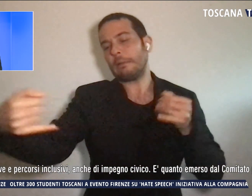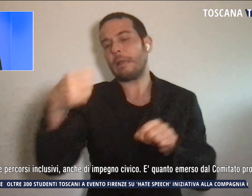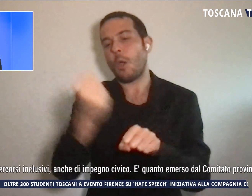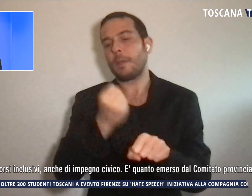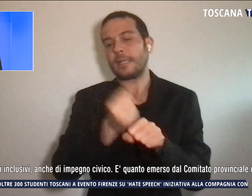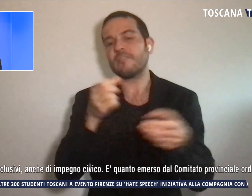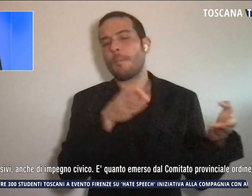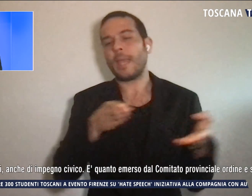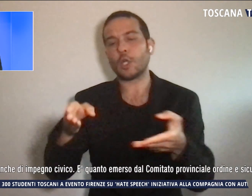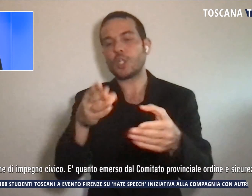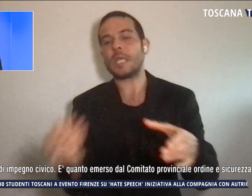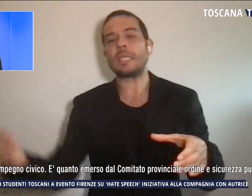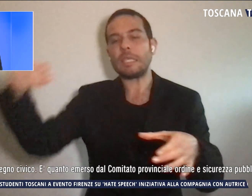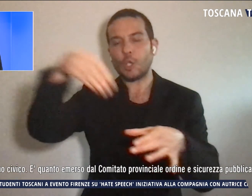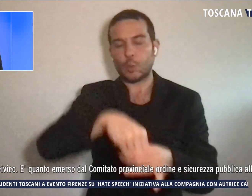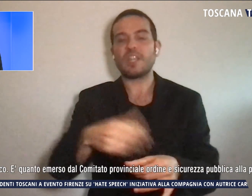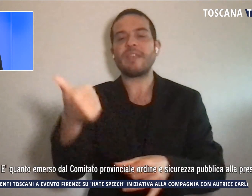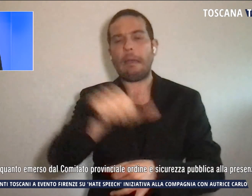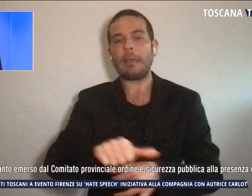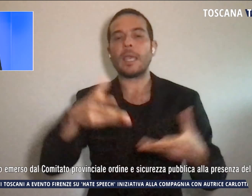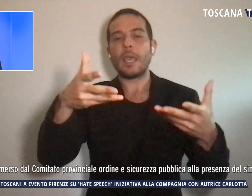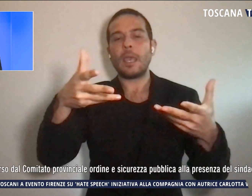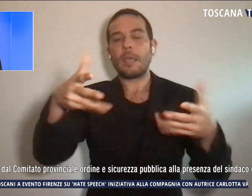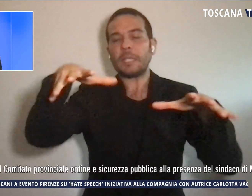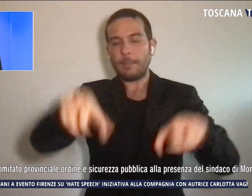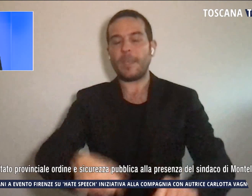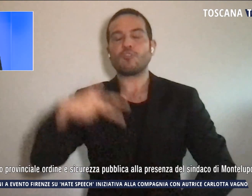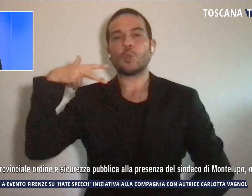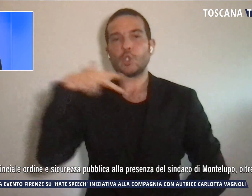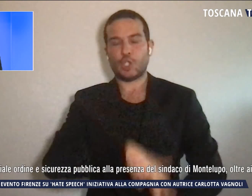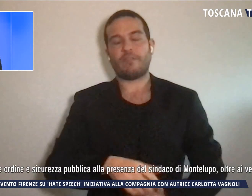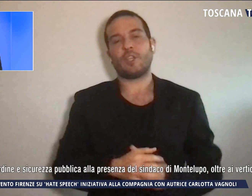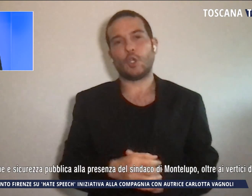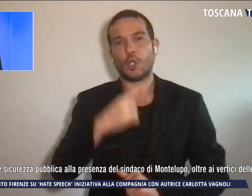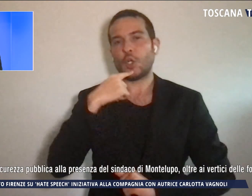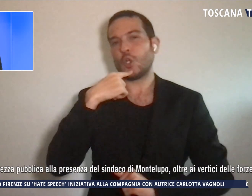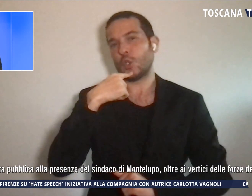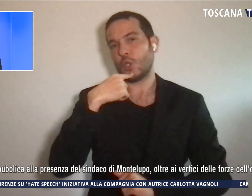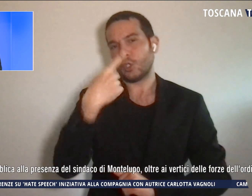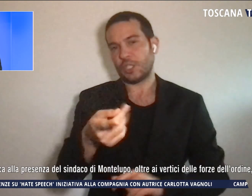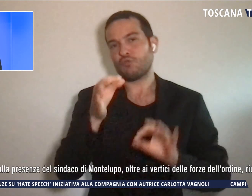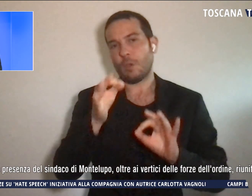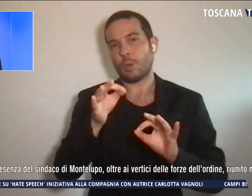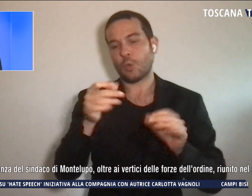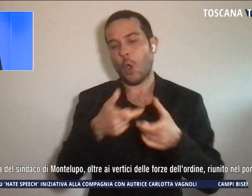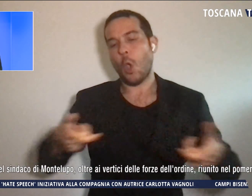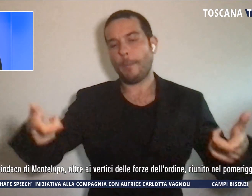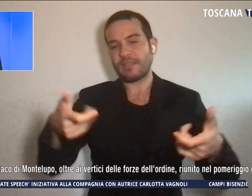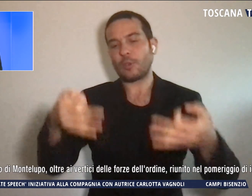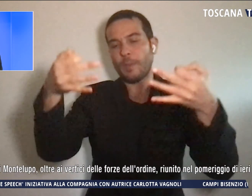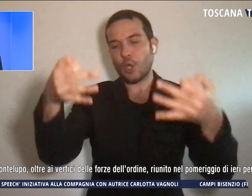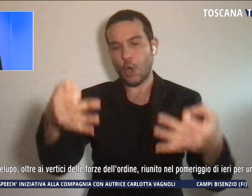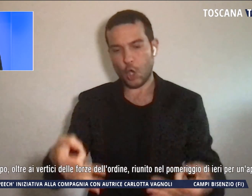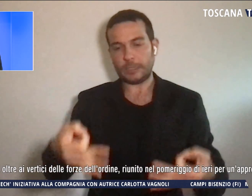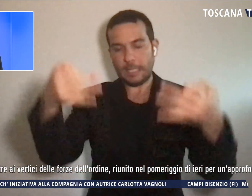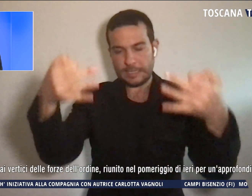anche di impegno civico e quanto emerso dal Comitato Provinciale per l'Ordine della Sicurezza Pubblica, la presenza del